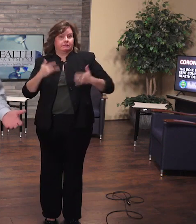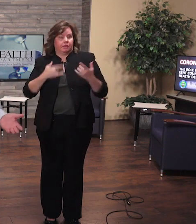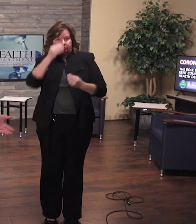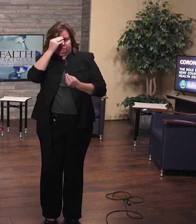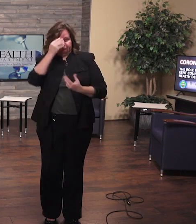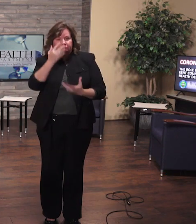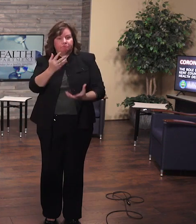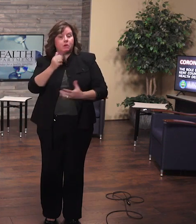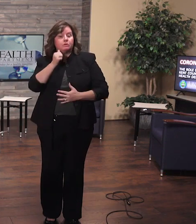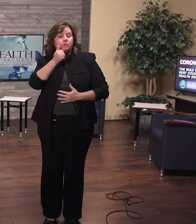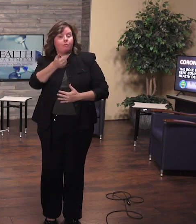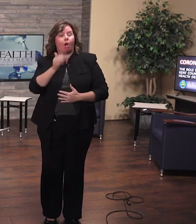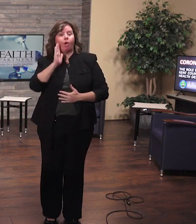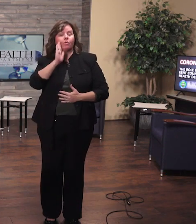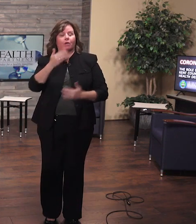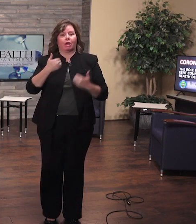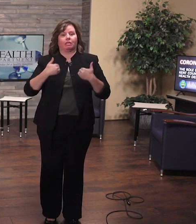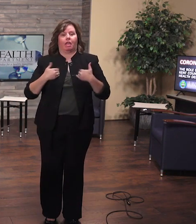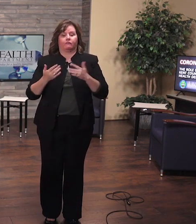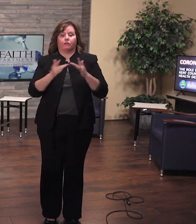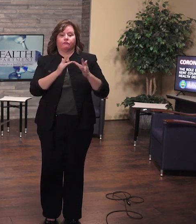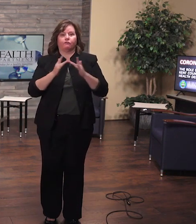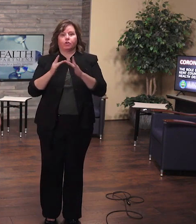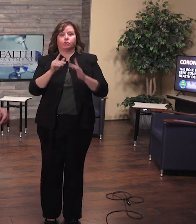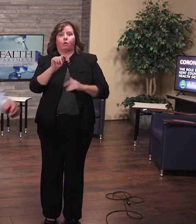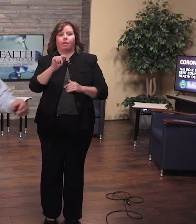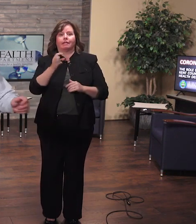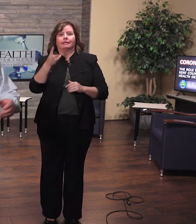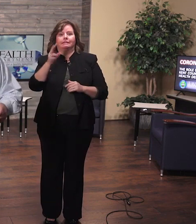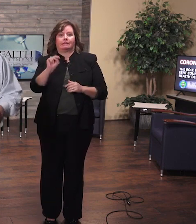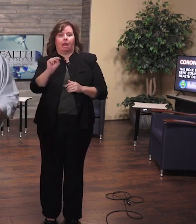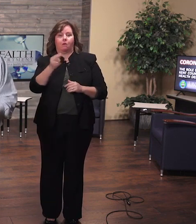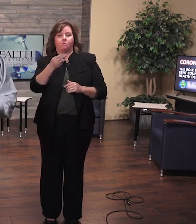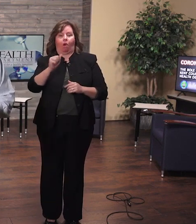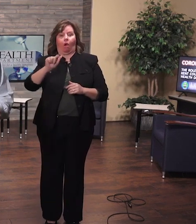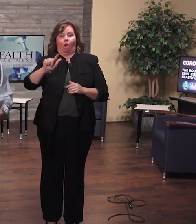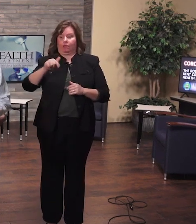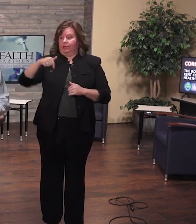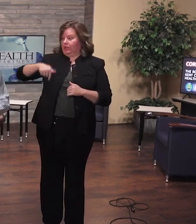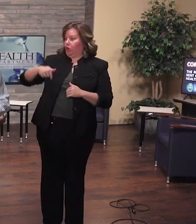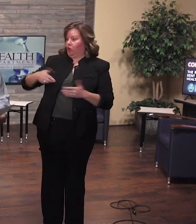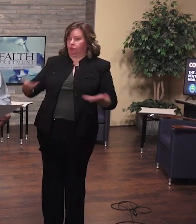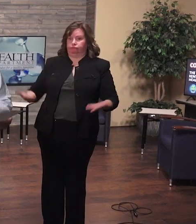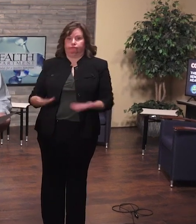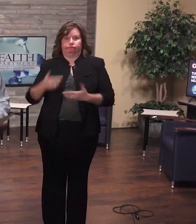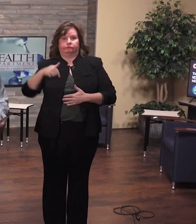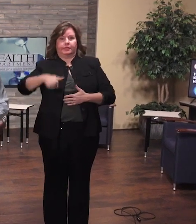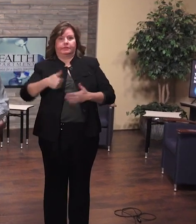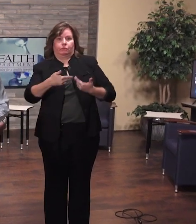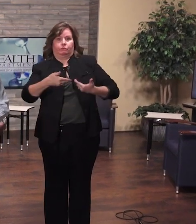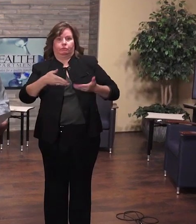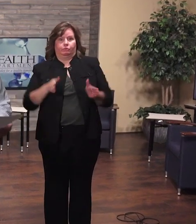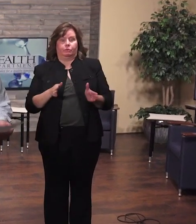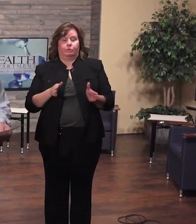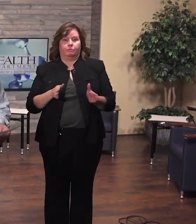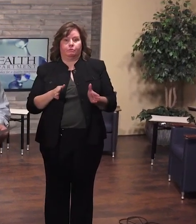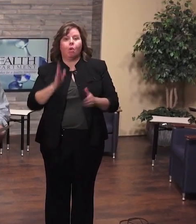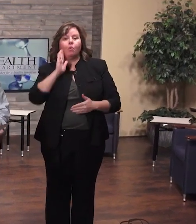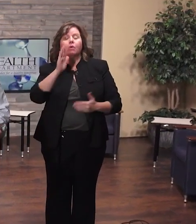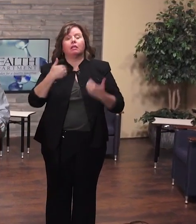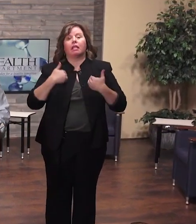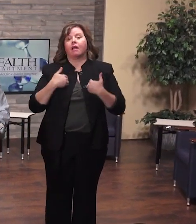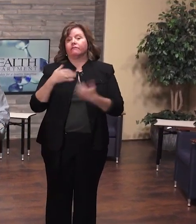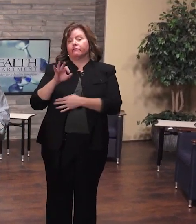ustedes. Y eso es que mañana vamos a tener un ayuntamiento virtual aquí en Studio Kent, en el Departamento de Salud del